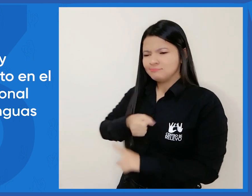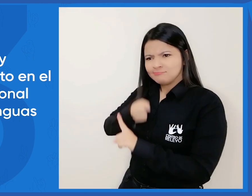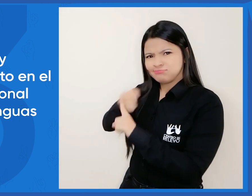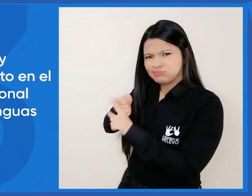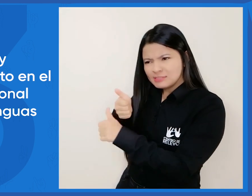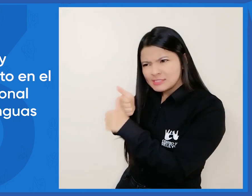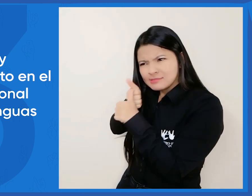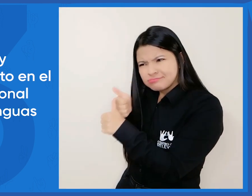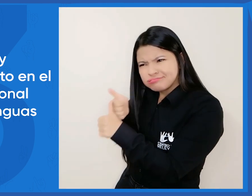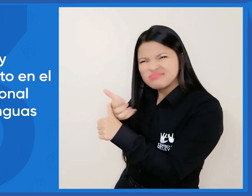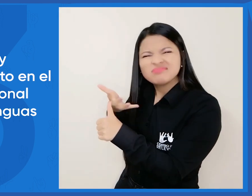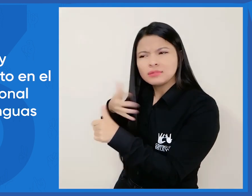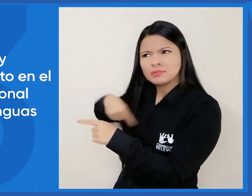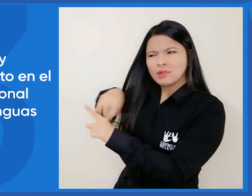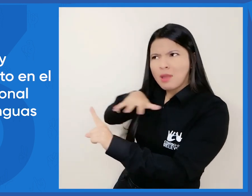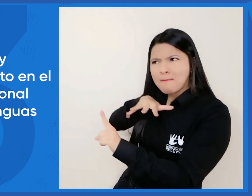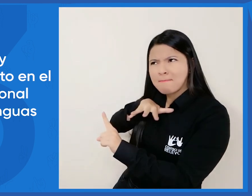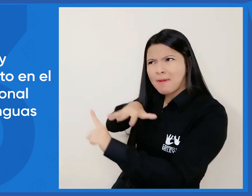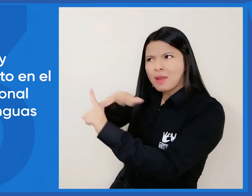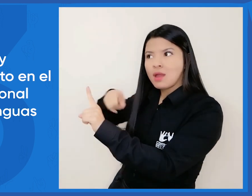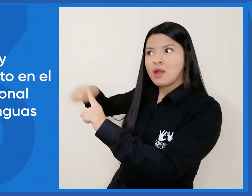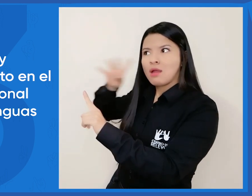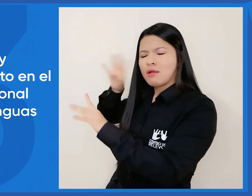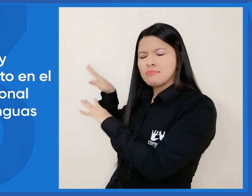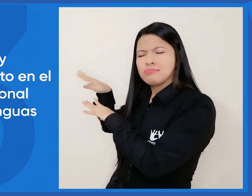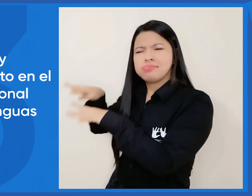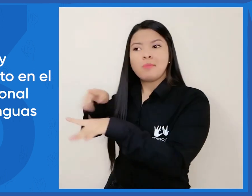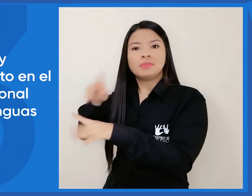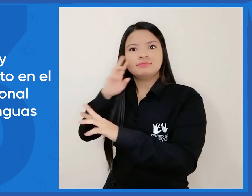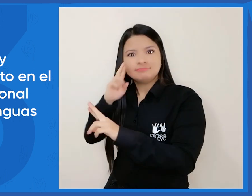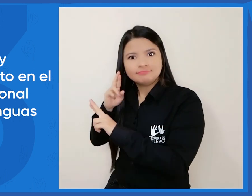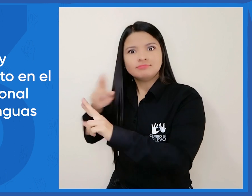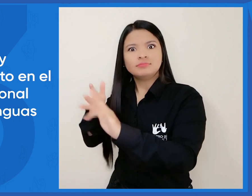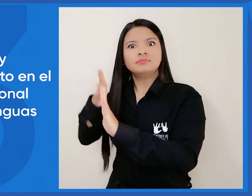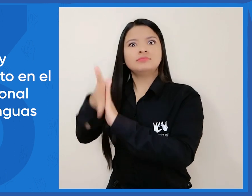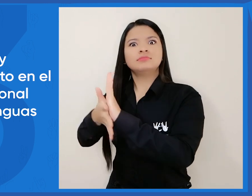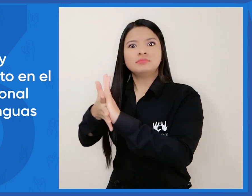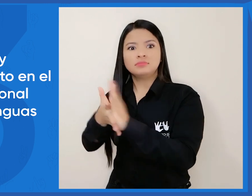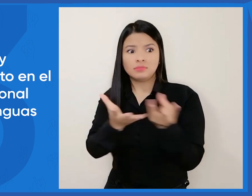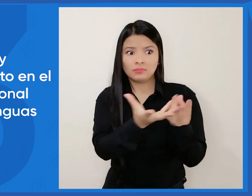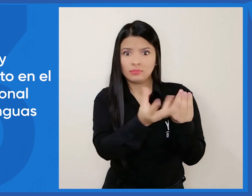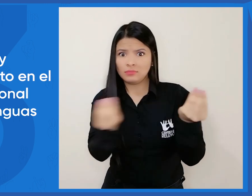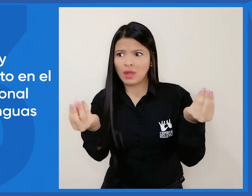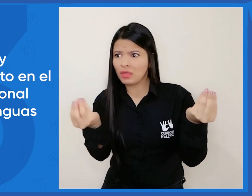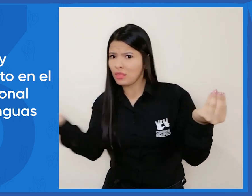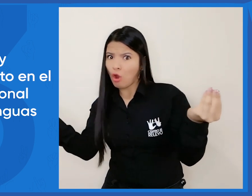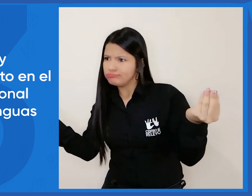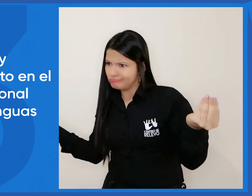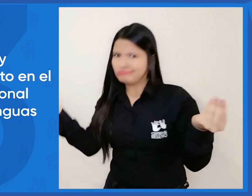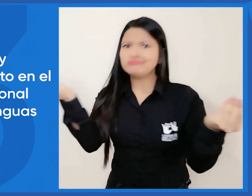la lengua de señas consigue su reconocimiento y visibilización para ser incluida como lengua